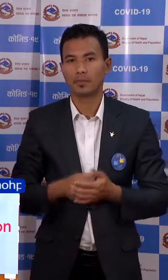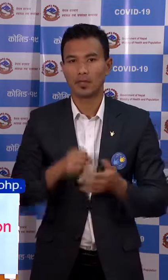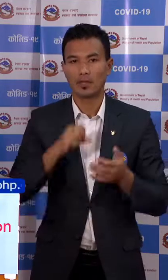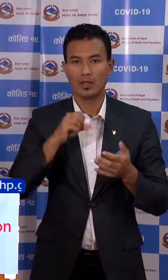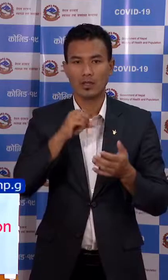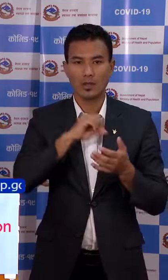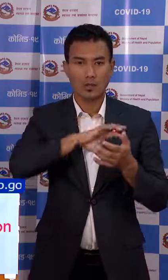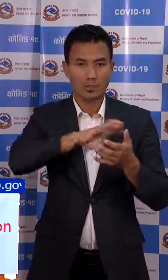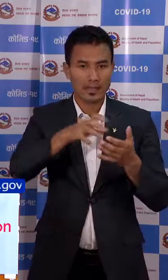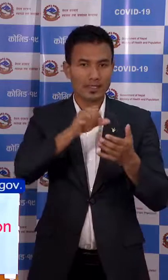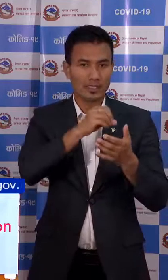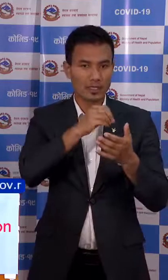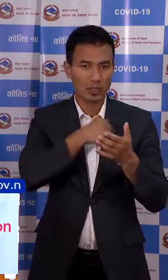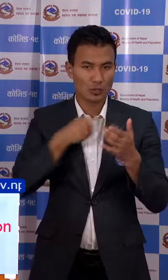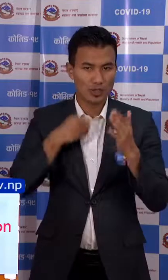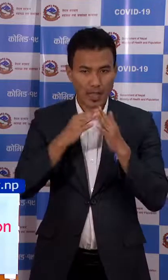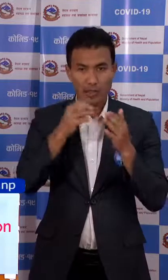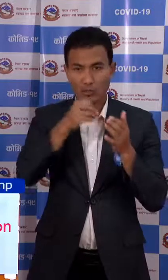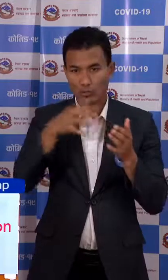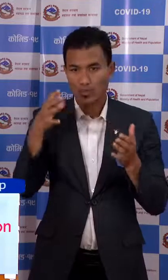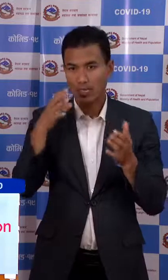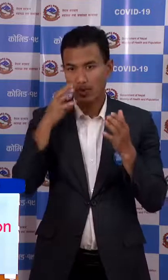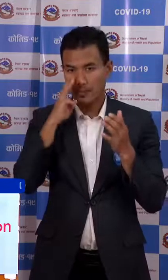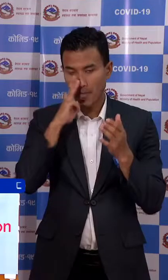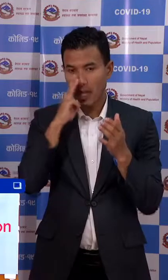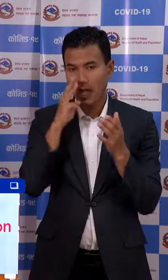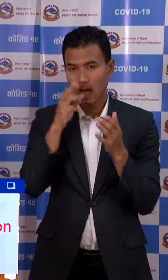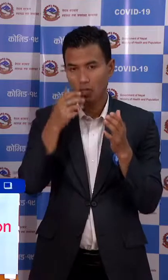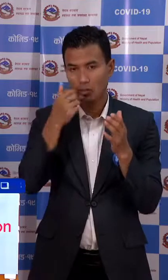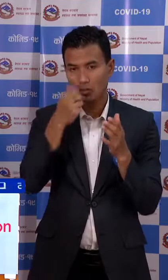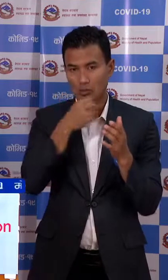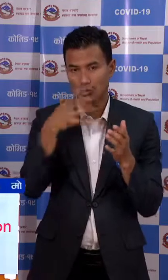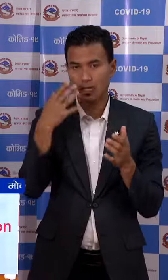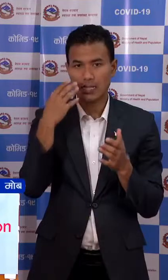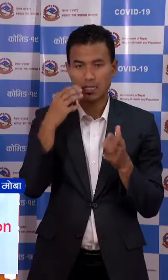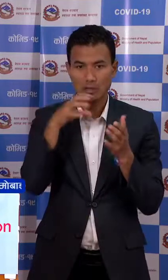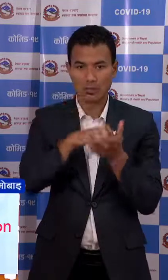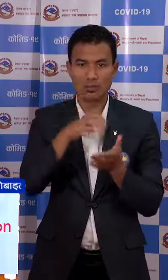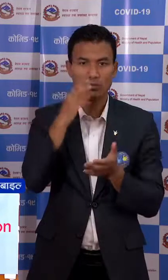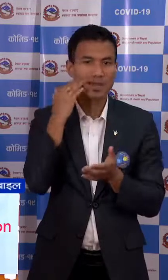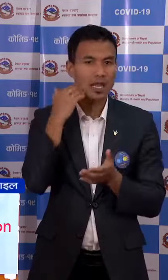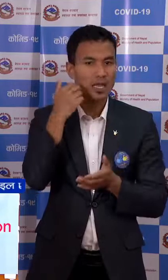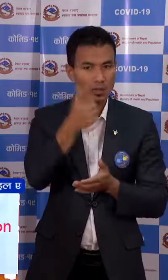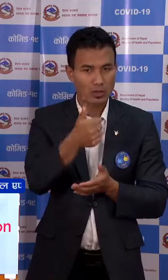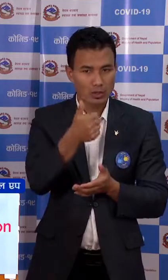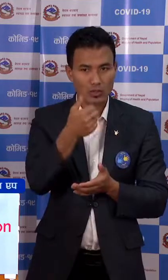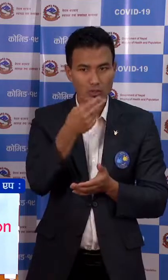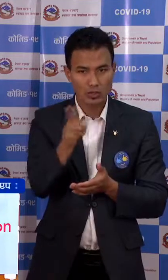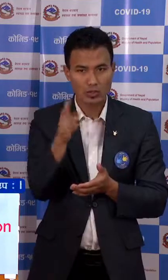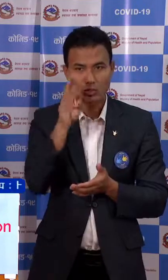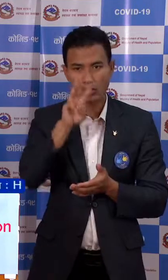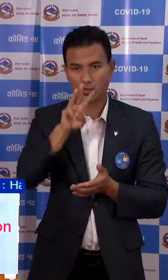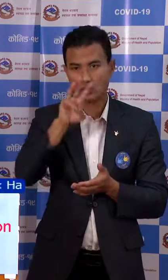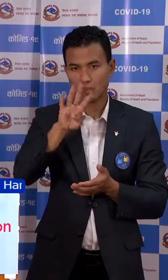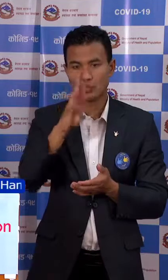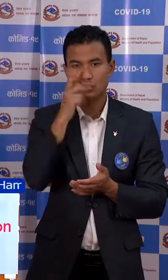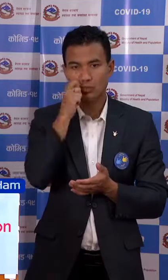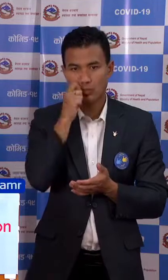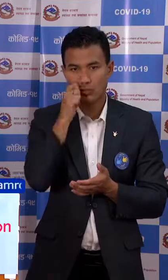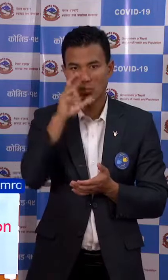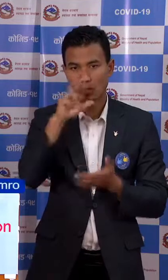प्रादेशिक अस्पताल शुर्खेत प्रयोक साला में शुर्खेत का 6 महिला र चोंगतिस पुरुस